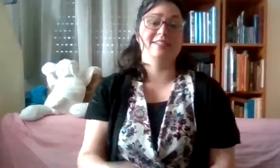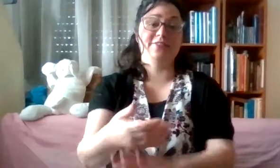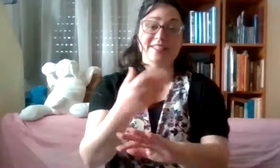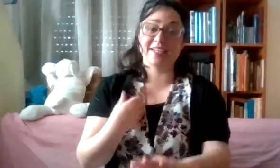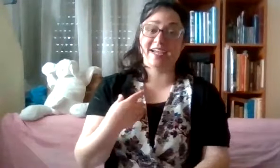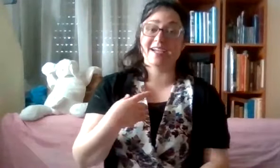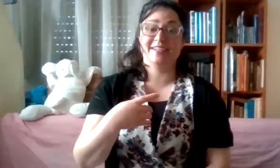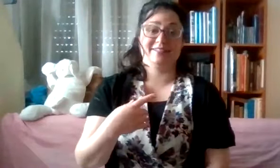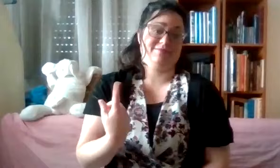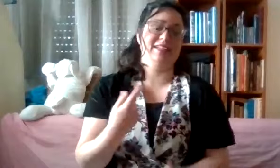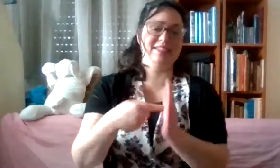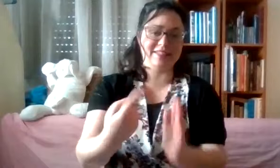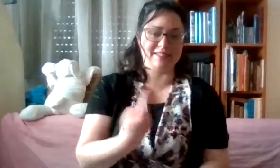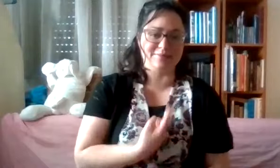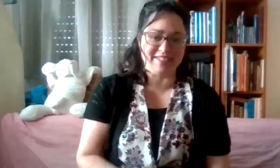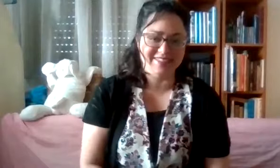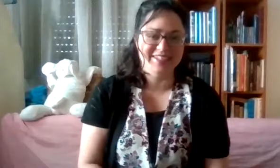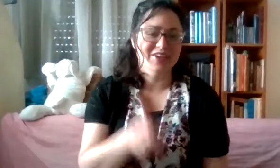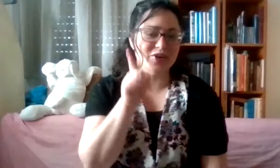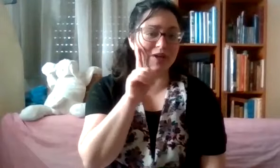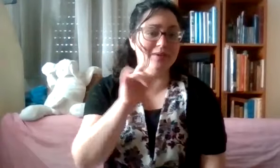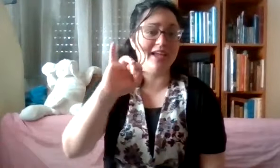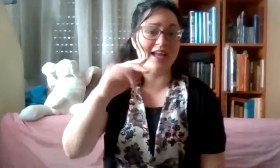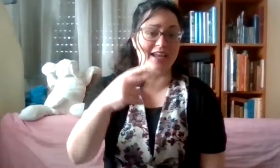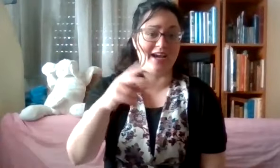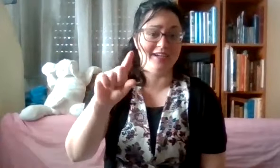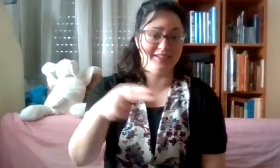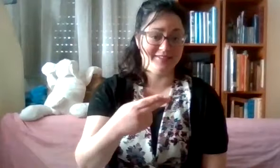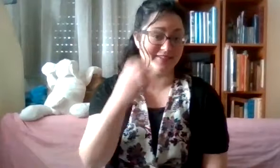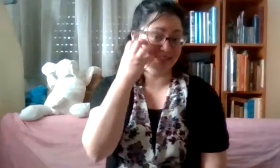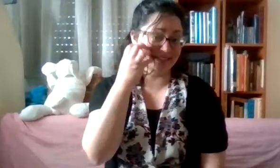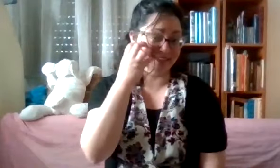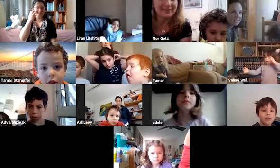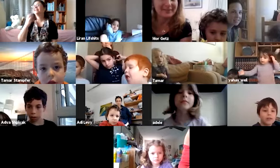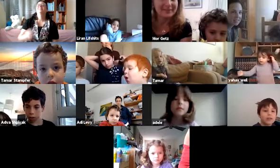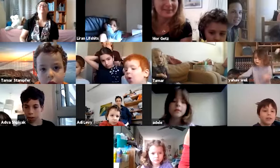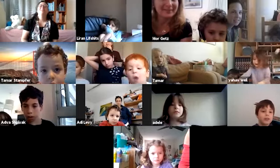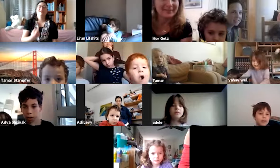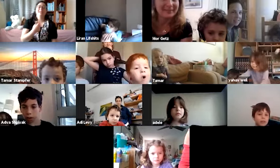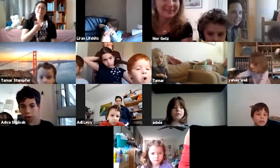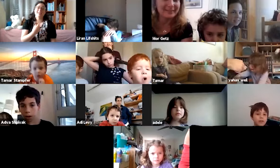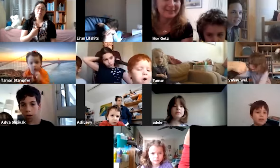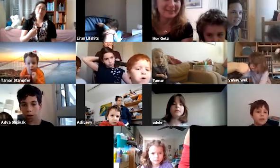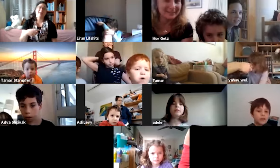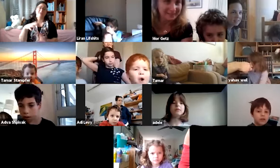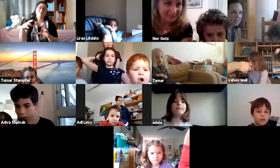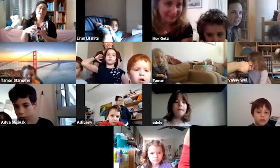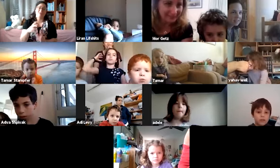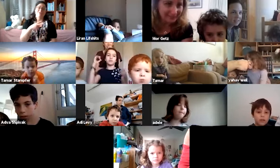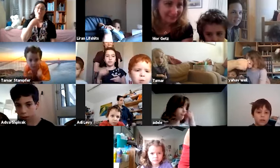לפני זה אני רק אציג את עצמי. קוראים לי יעלה. ואני מערכב של הווק